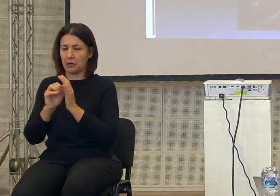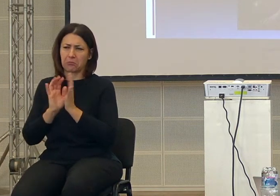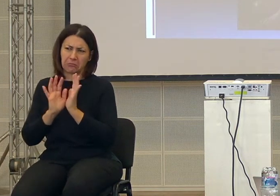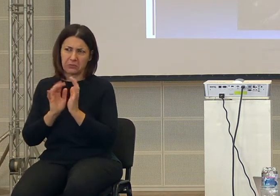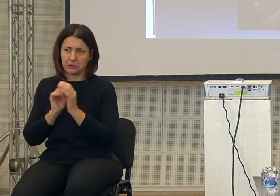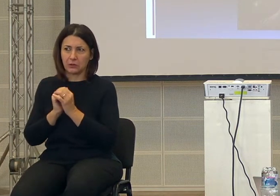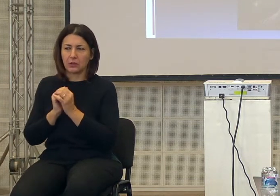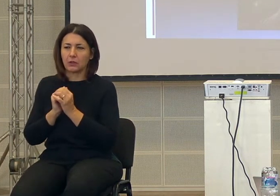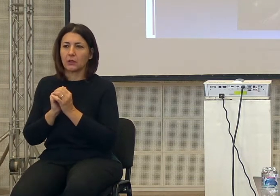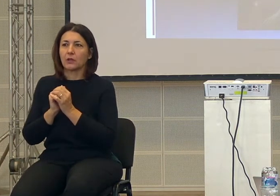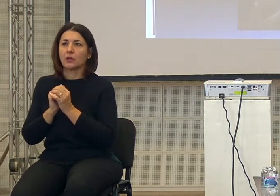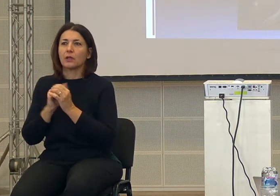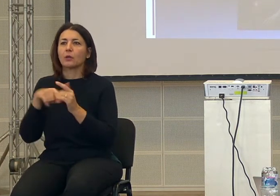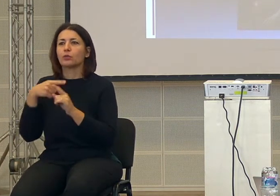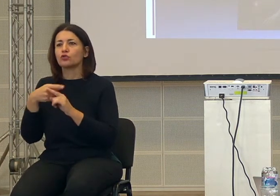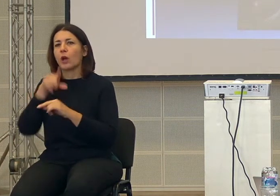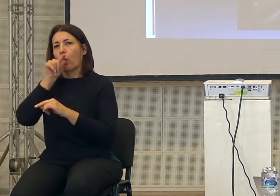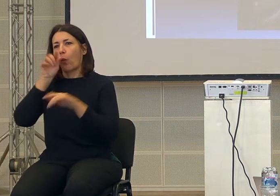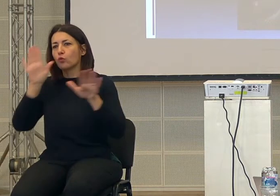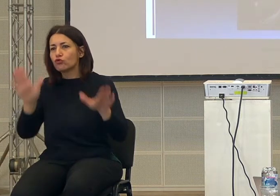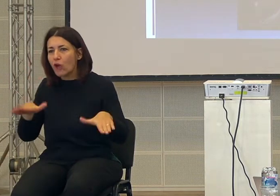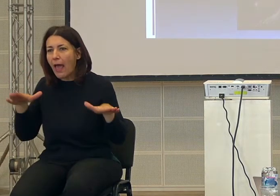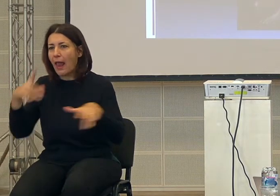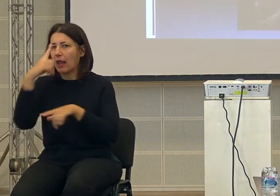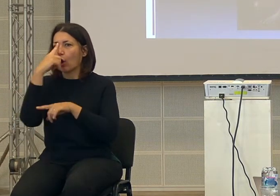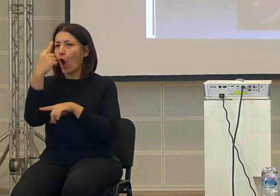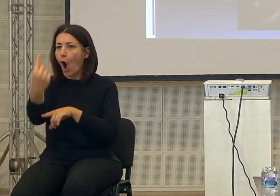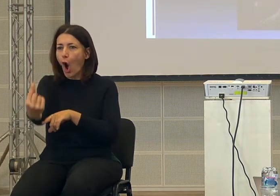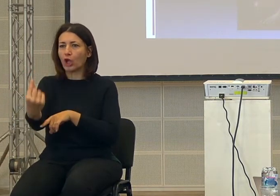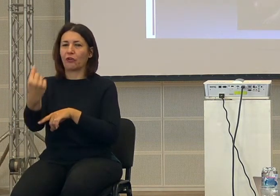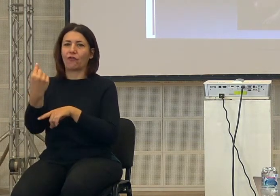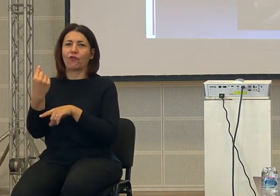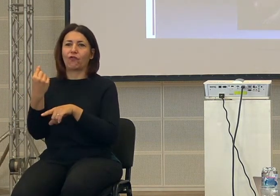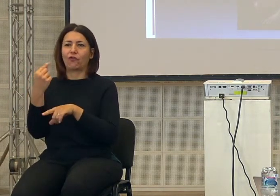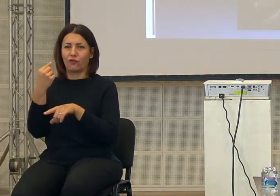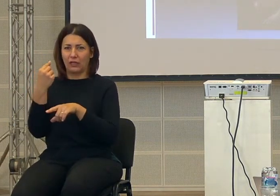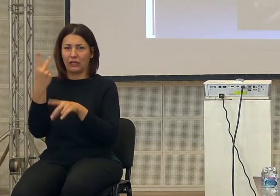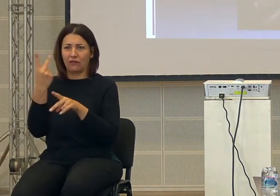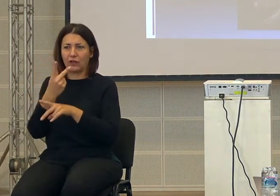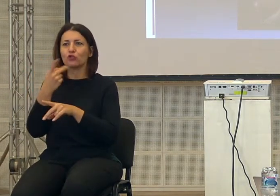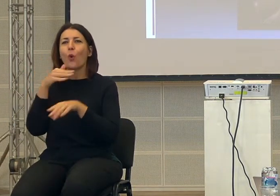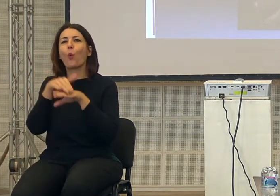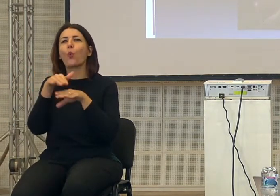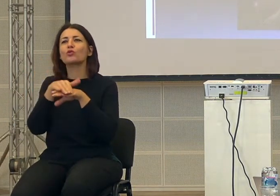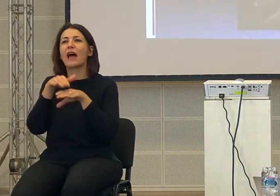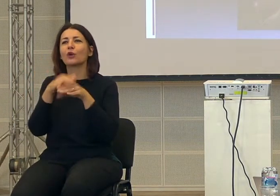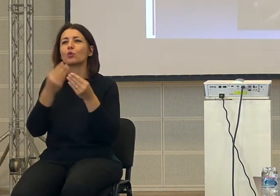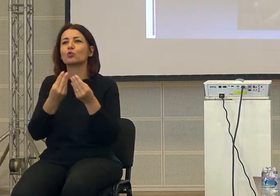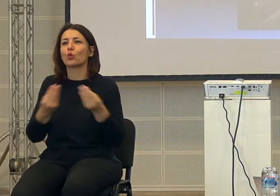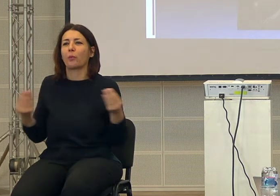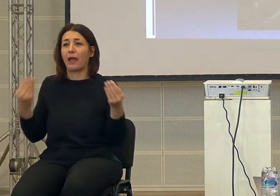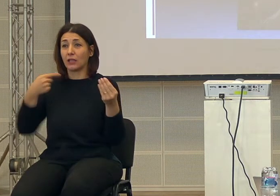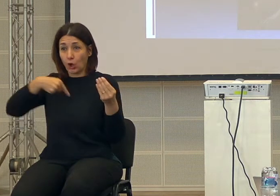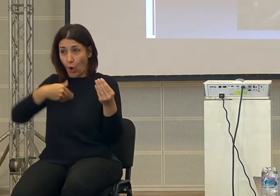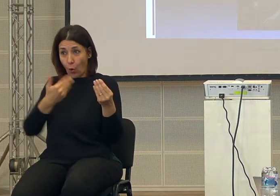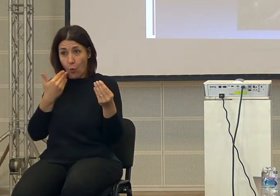Sottolineo che ci sono anche degli uccelli, dei corvi, dei fringuei che usano degli strumenti, cioè non siamo gli unici a